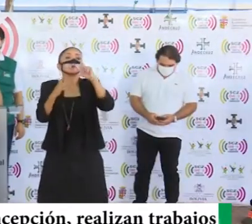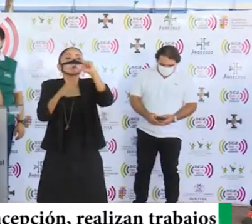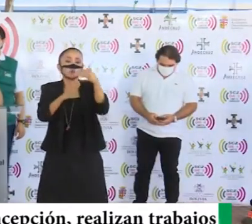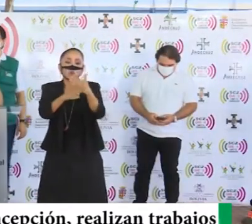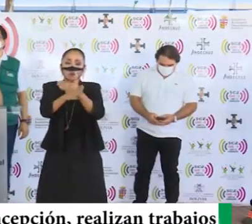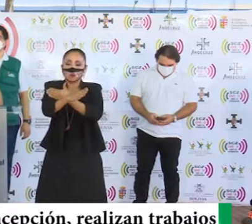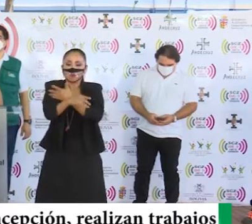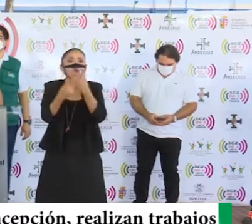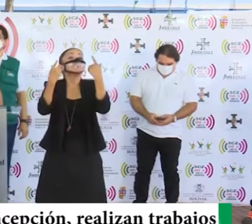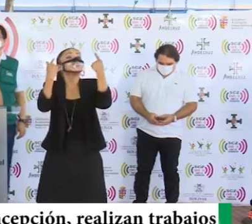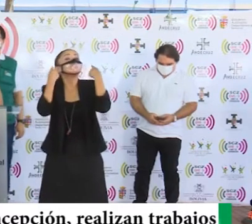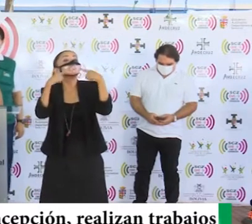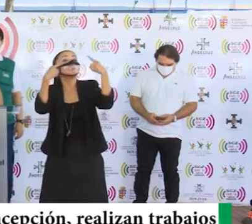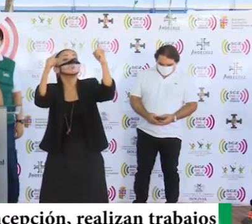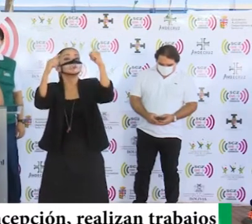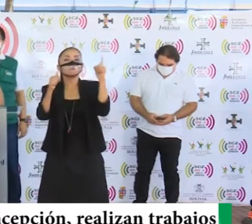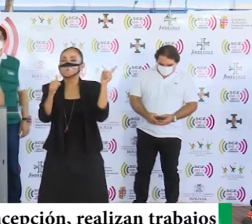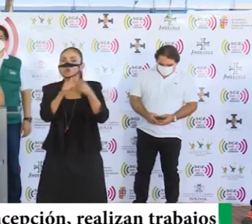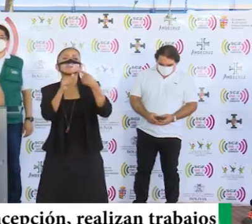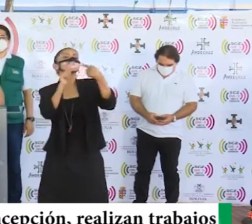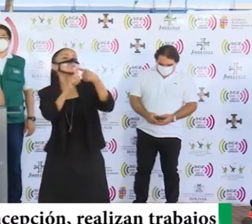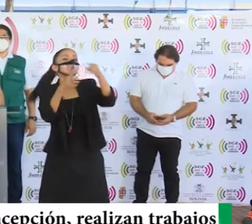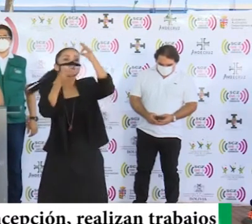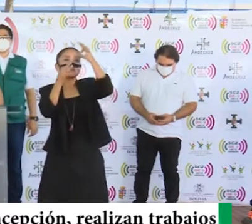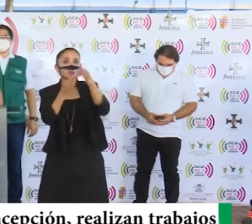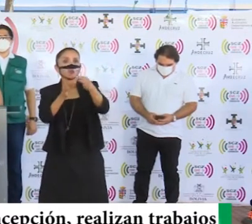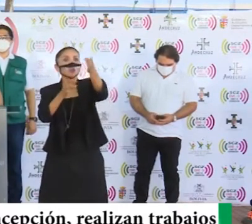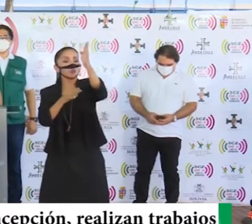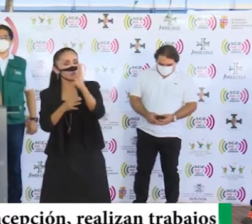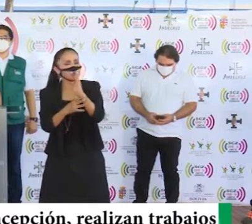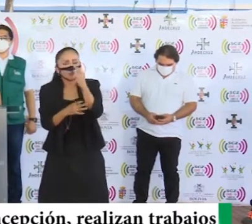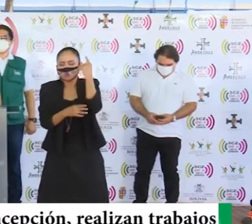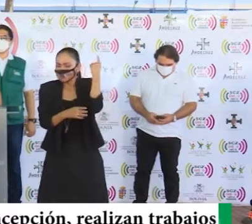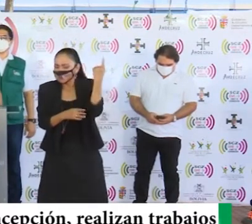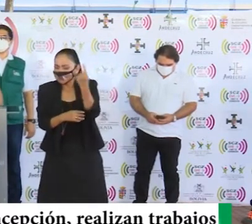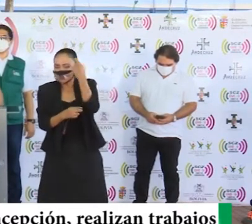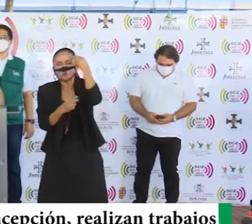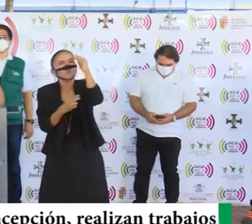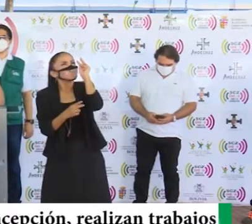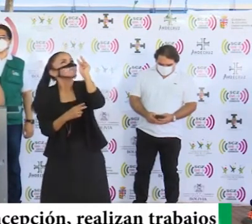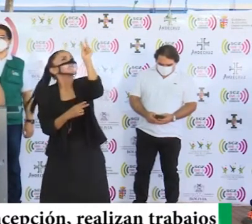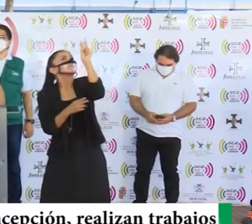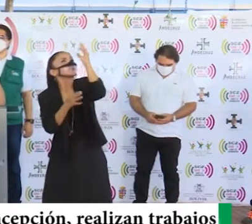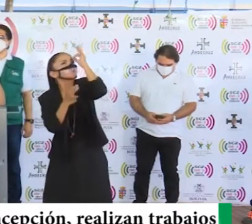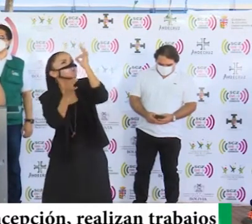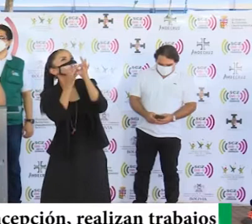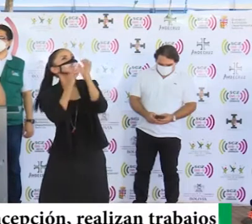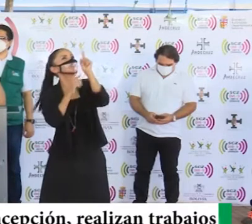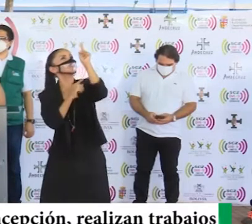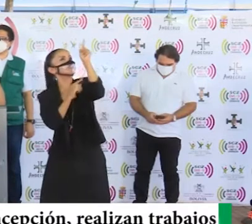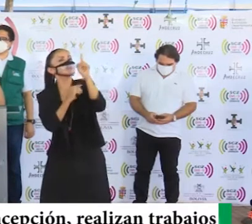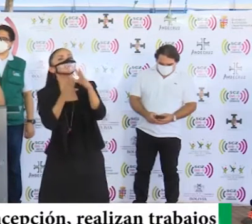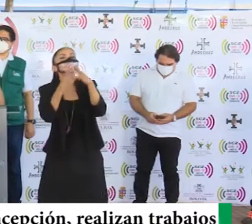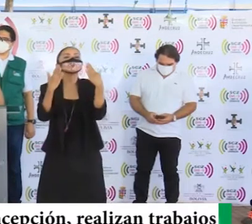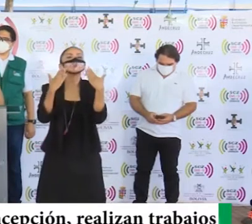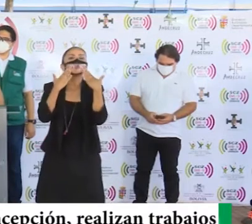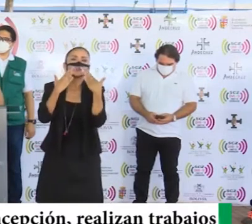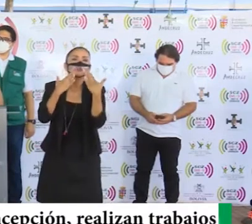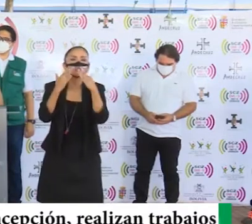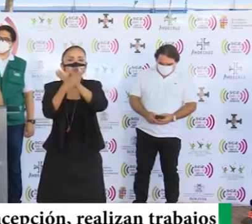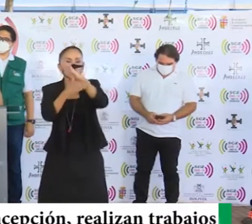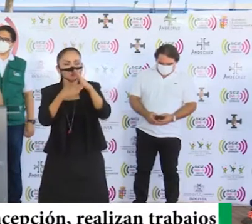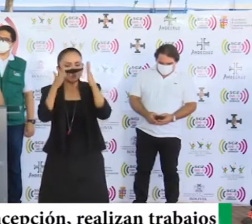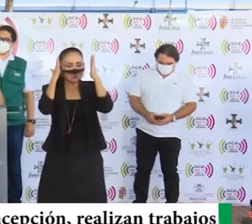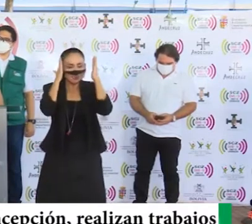adelante, primero con la fe en Dios, siempre puesta en Él y estoy muy agradecida por toda la